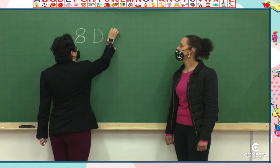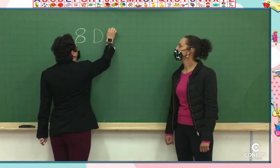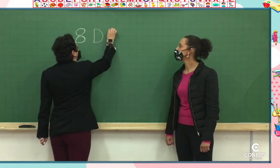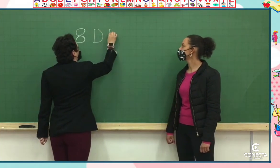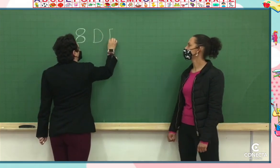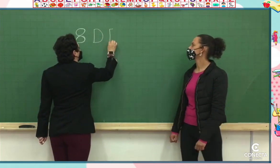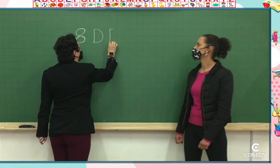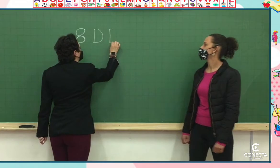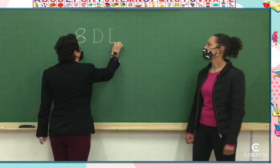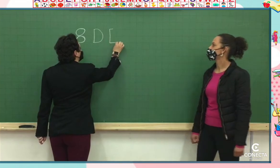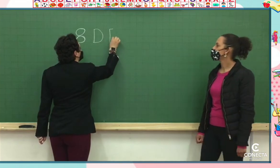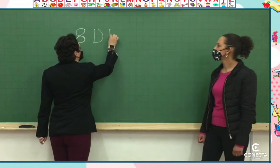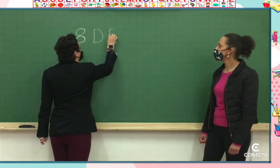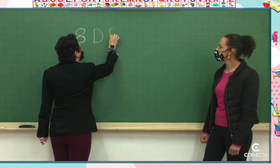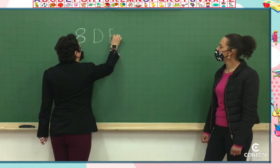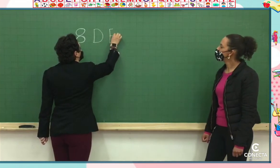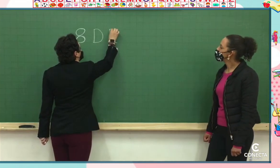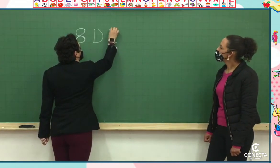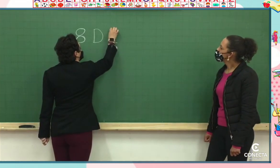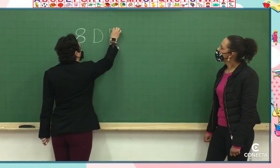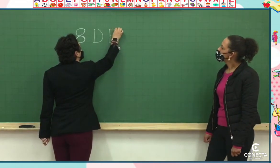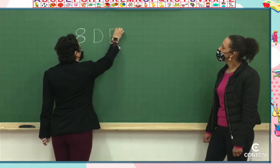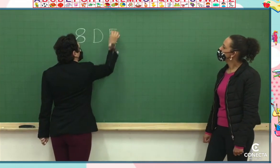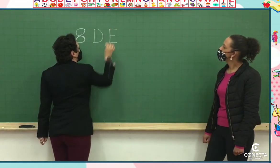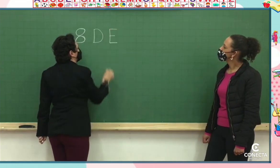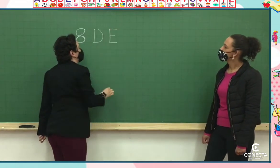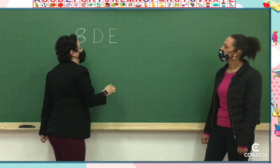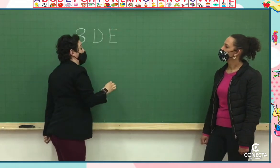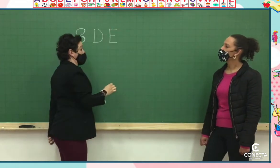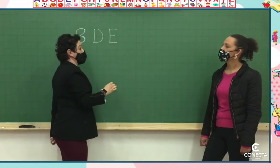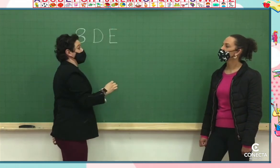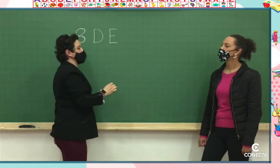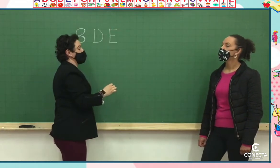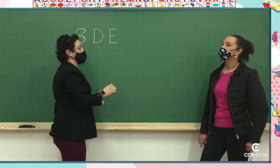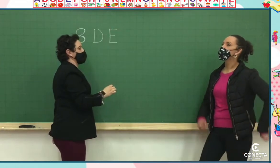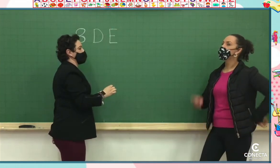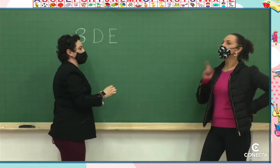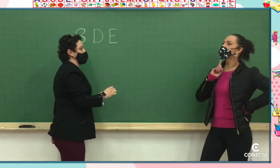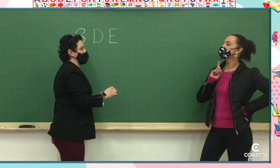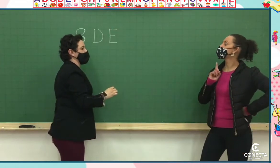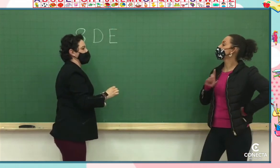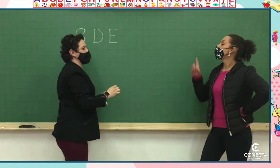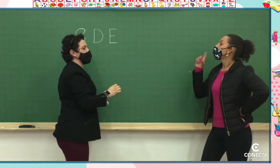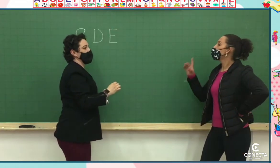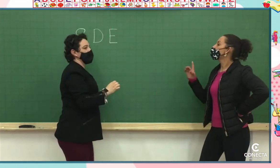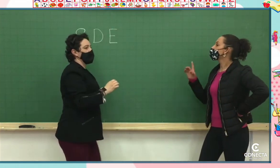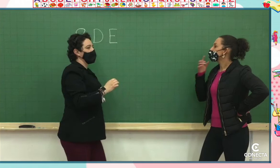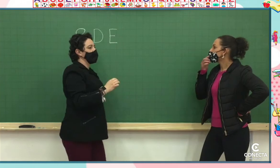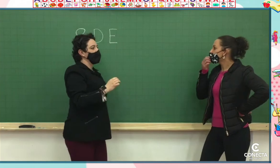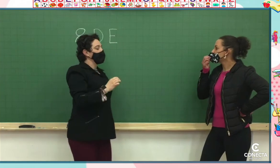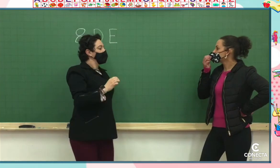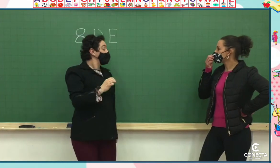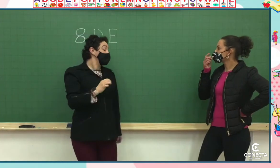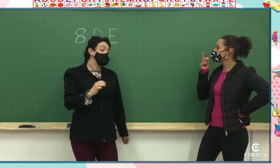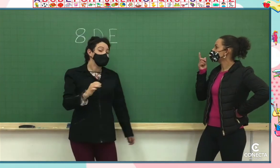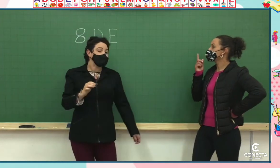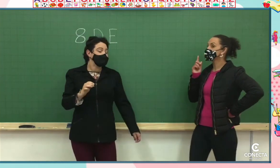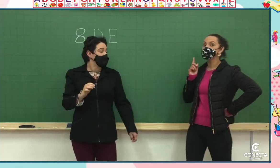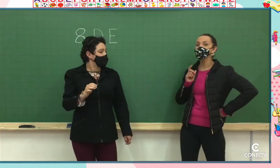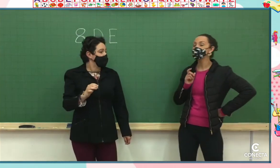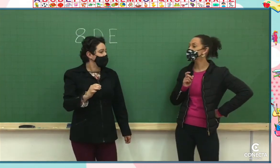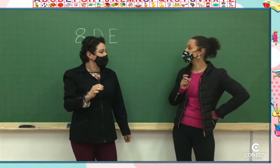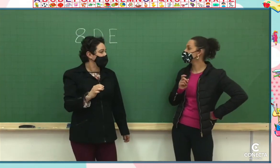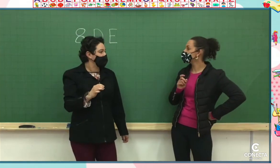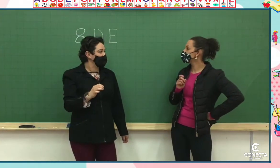D. D. D. D, né? Isso. O Outubro. O Outubro. O Outubro, professora